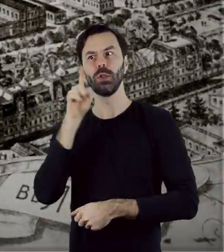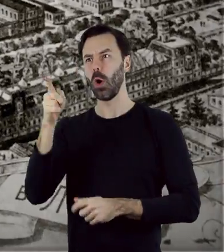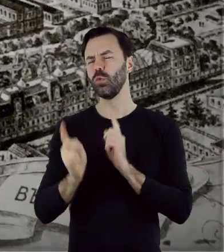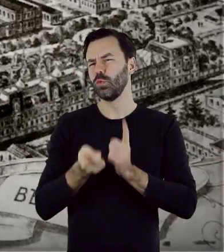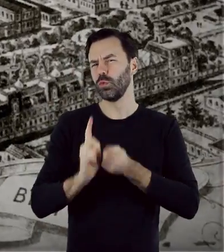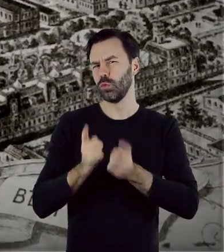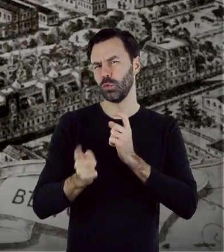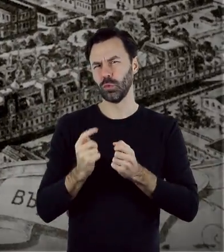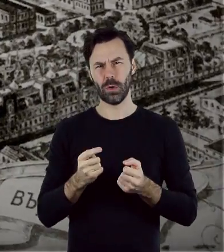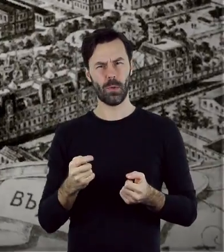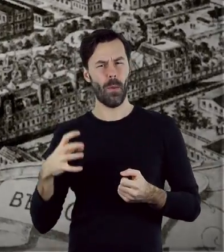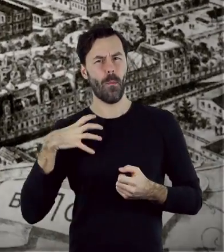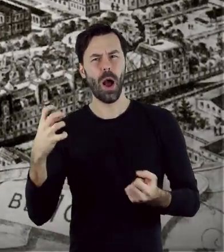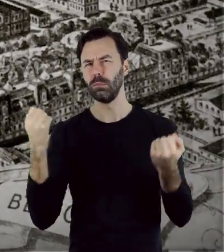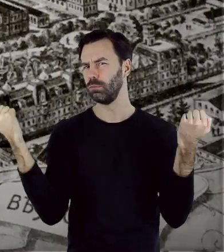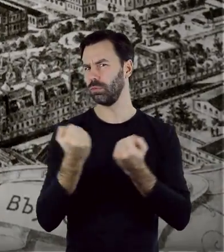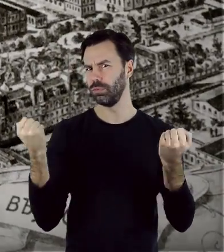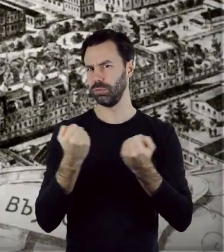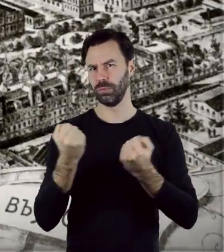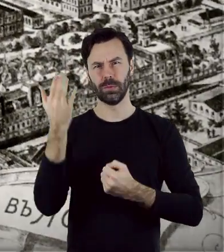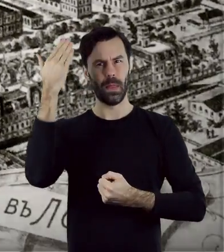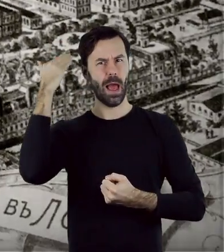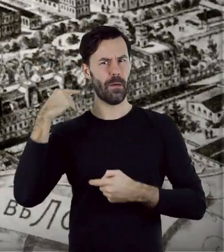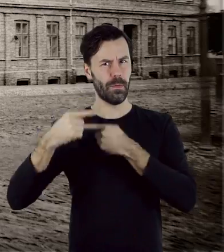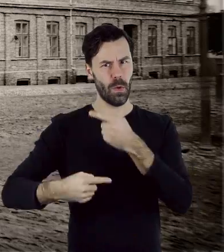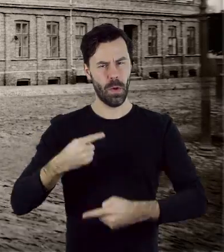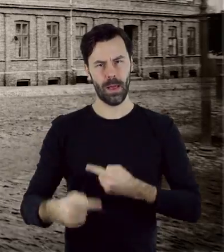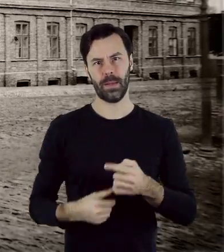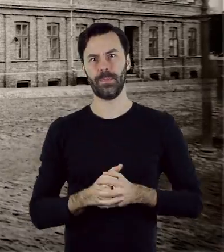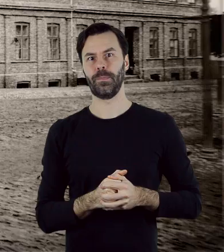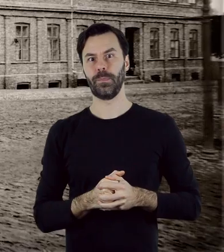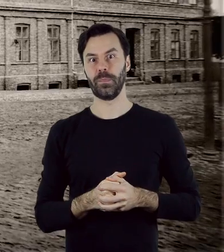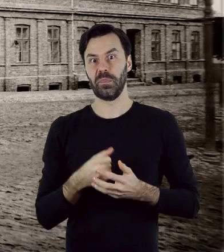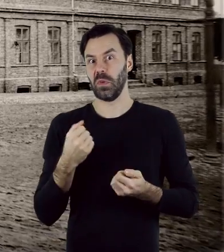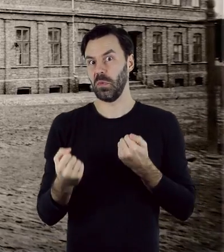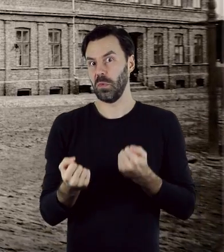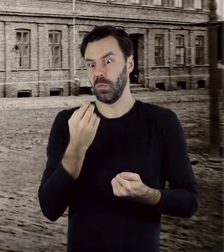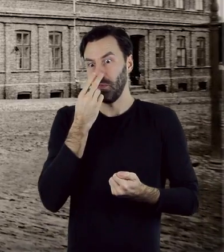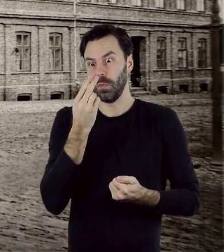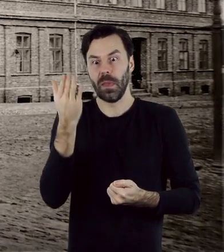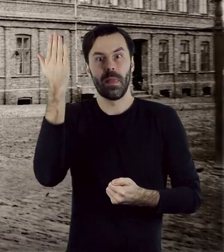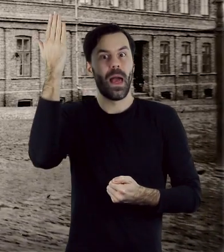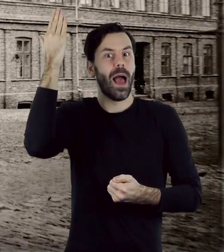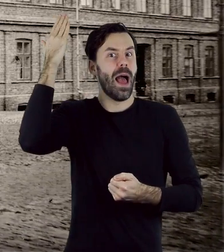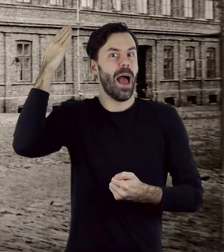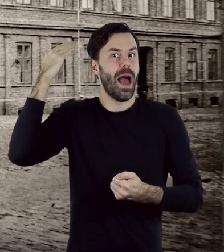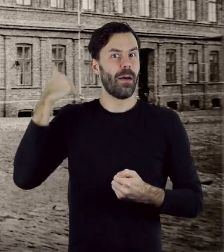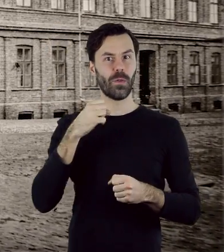najpotężniejszych przemysłowców swojego pokolenia. Trudno uwierzyć, że obiekt ten kiedyś był dość